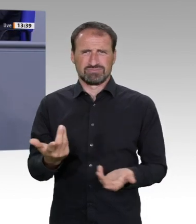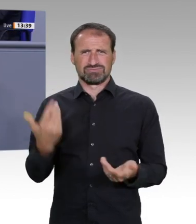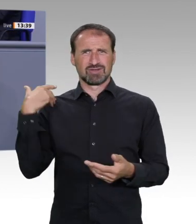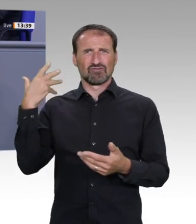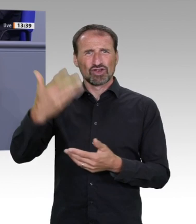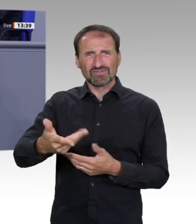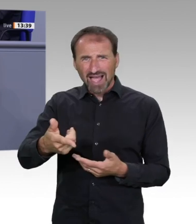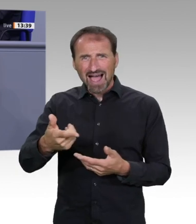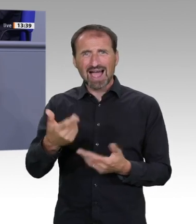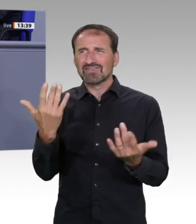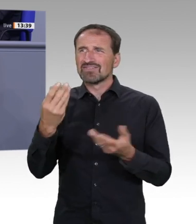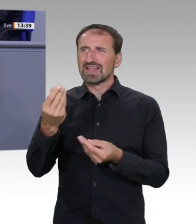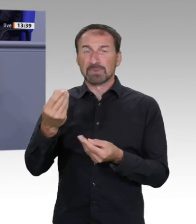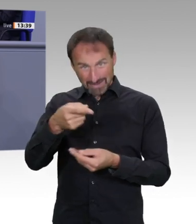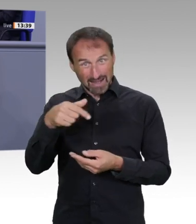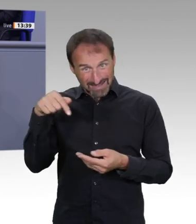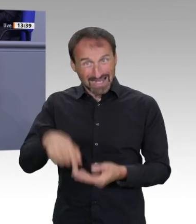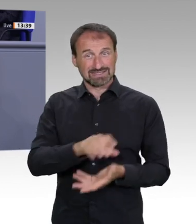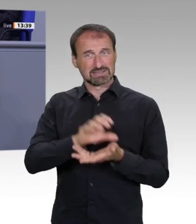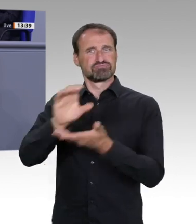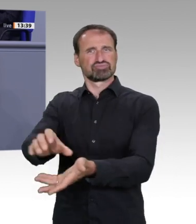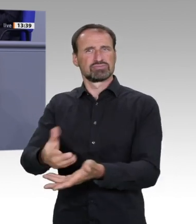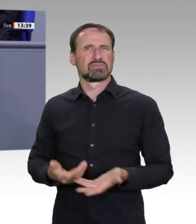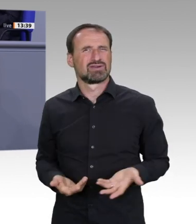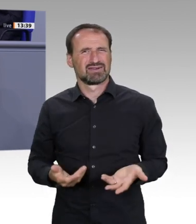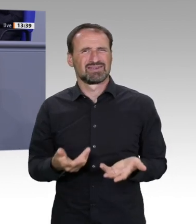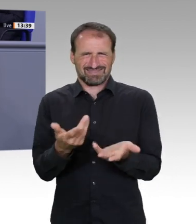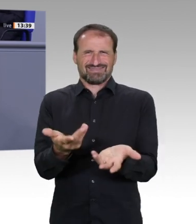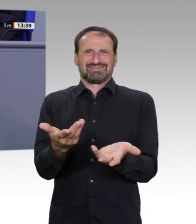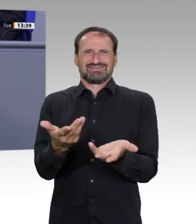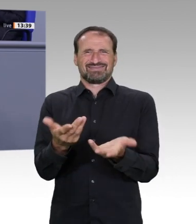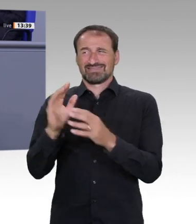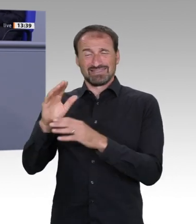nennen sich Alternative. Und außer Kritik haben Sie nichts vorgetragen. Sie haben keine Alternative.